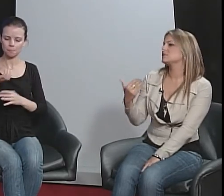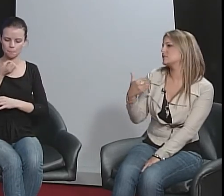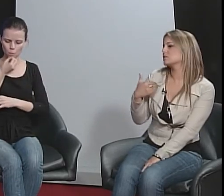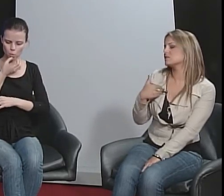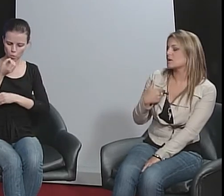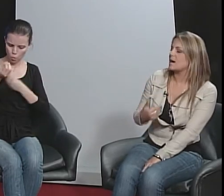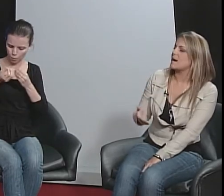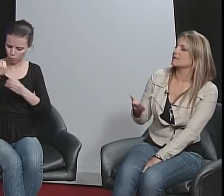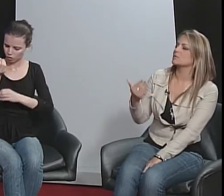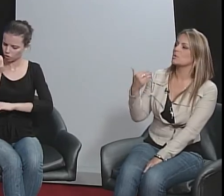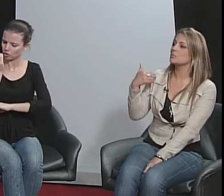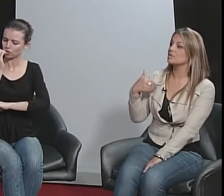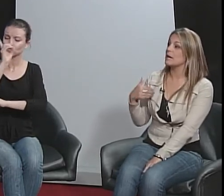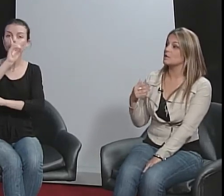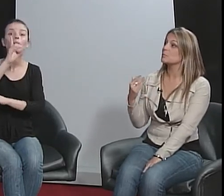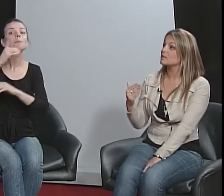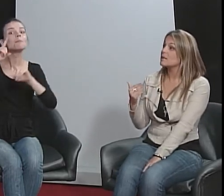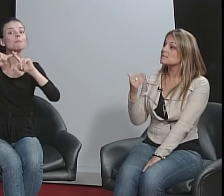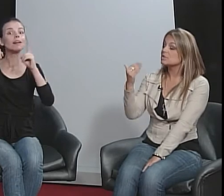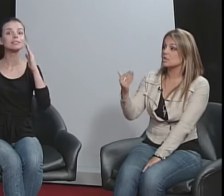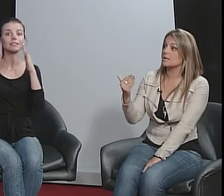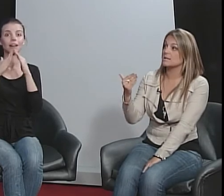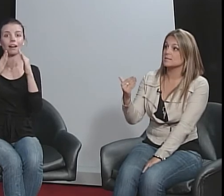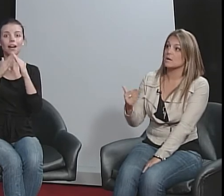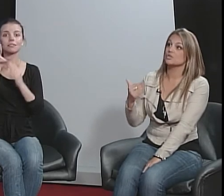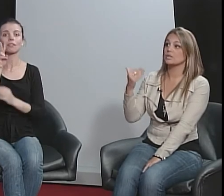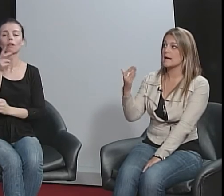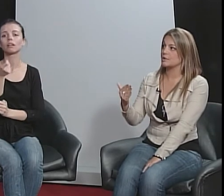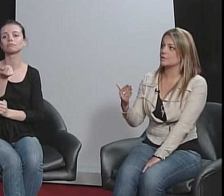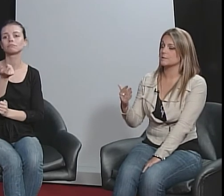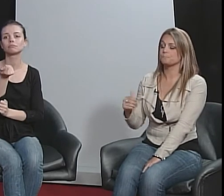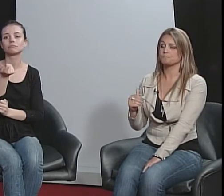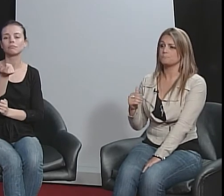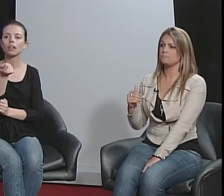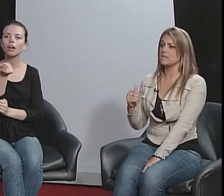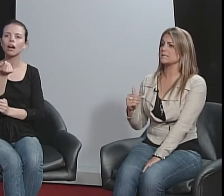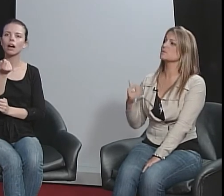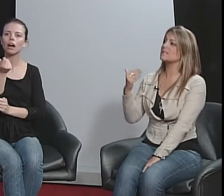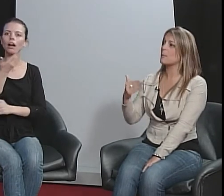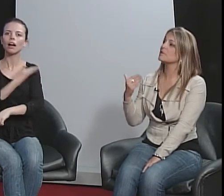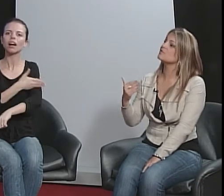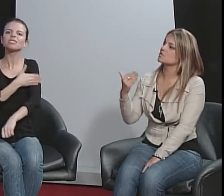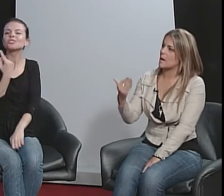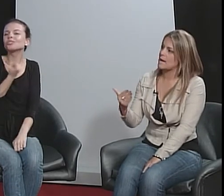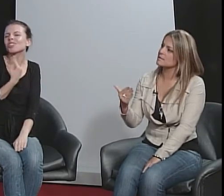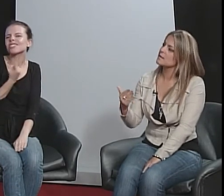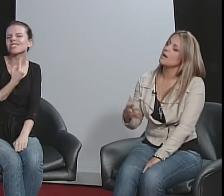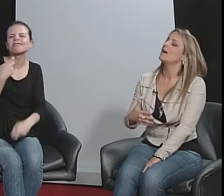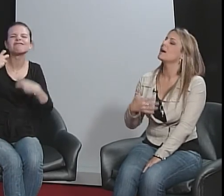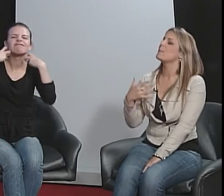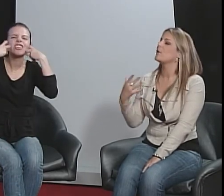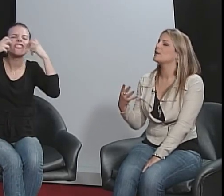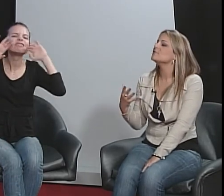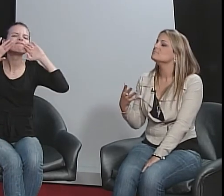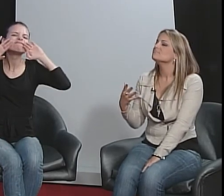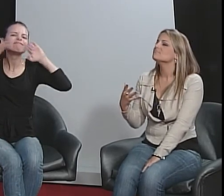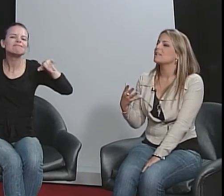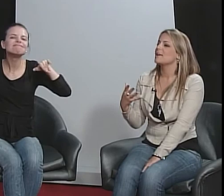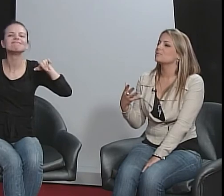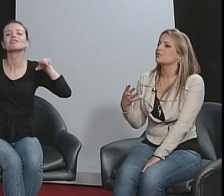estando na sua casa, na sua comodidade, poder assistir, ter essas aulas didáticas que são extremamente visuais, ela pode, né, não ficar